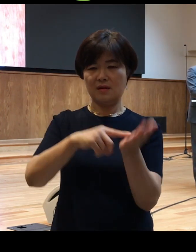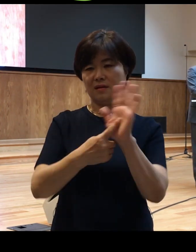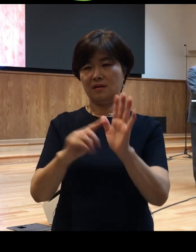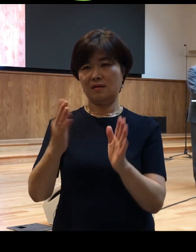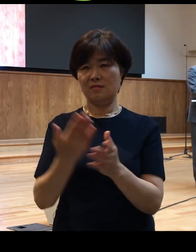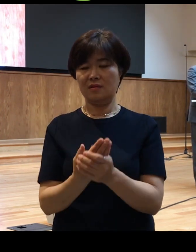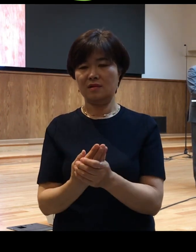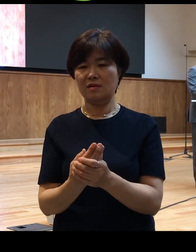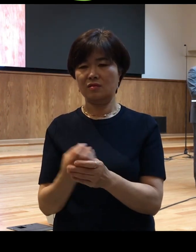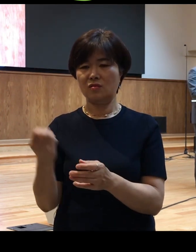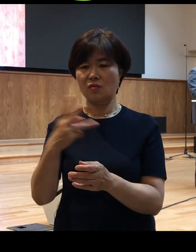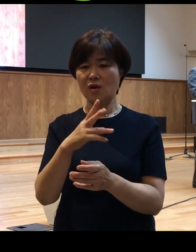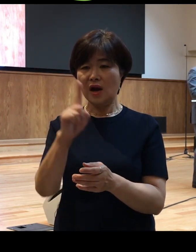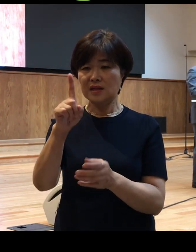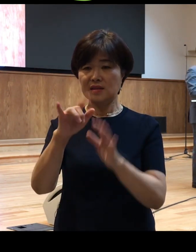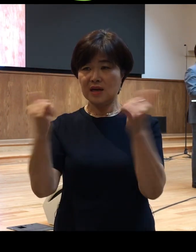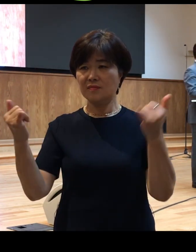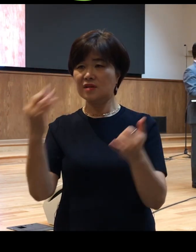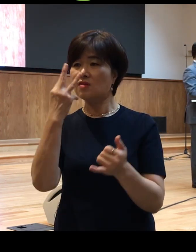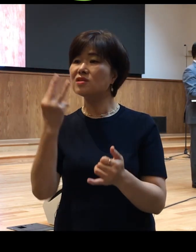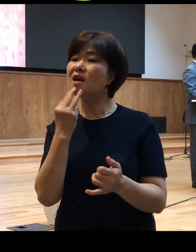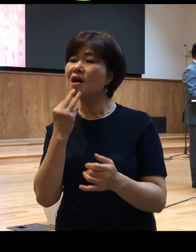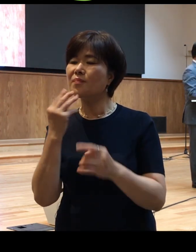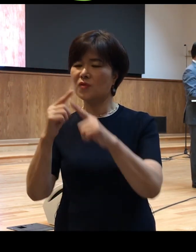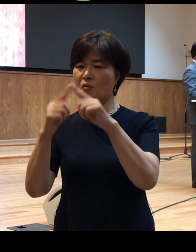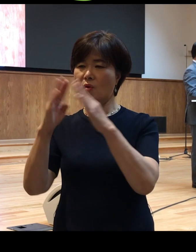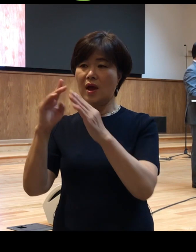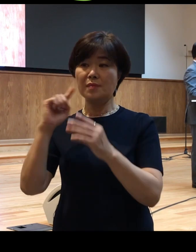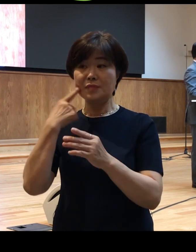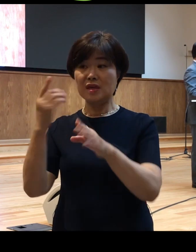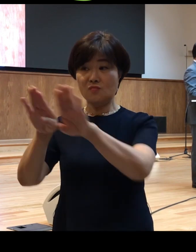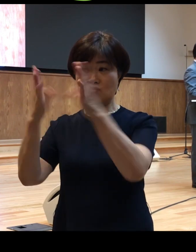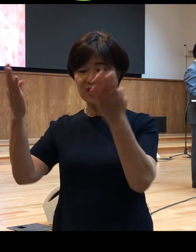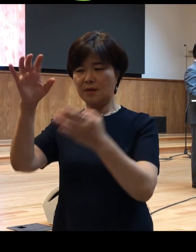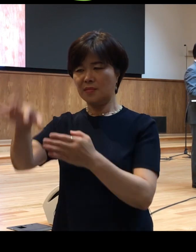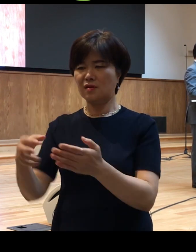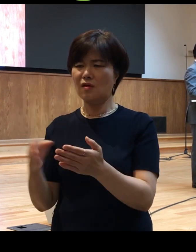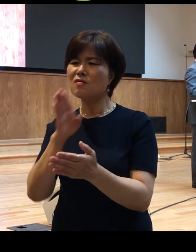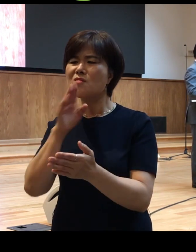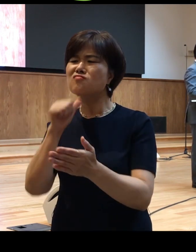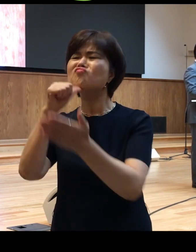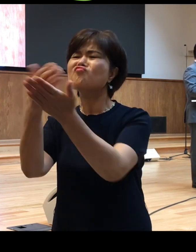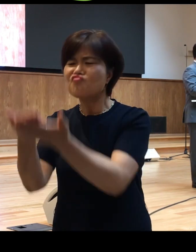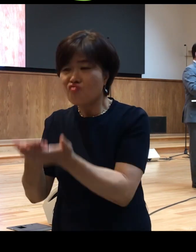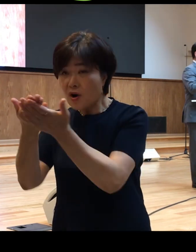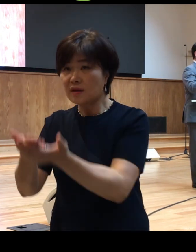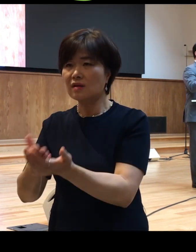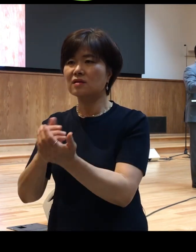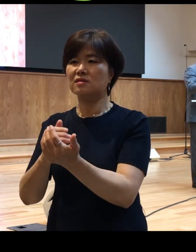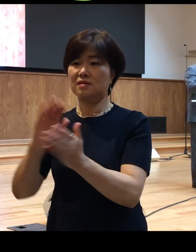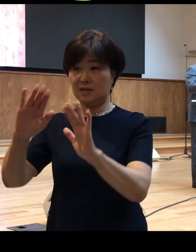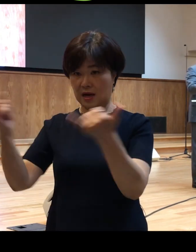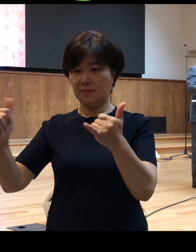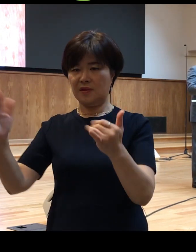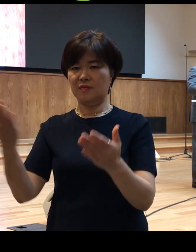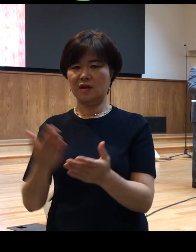한 사람은 예루살렘 성전 미문에 앉아서 구걸하던 사람이었는데 사실 오늘 본문 14장에 보면